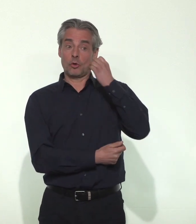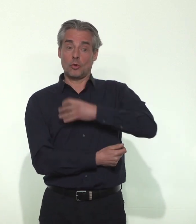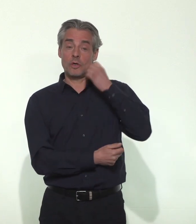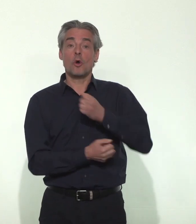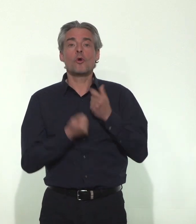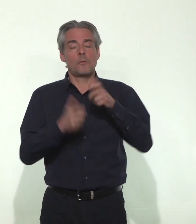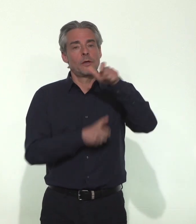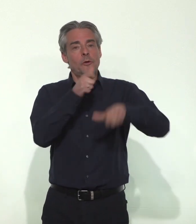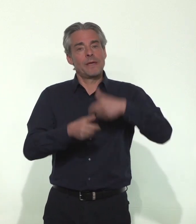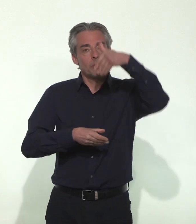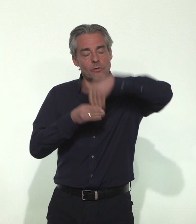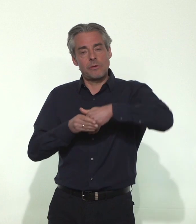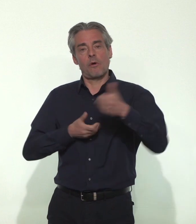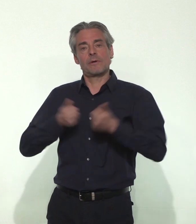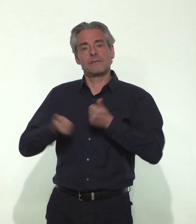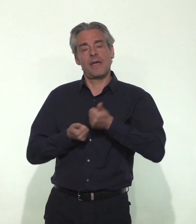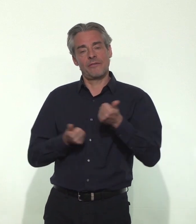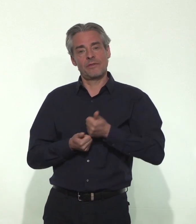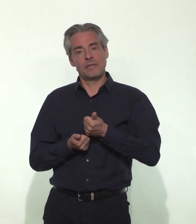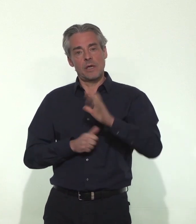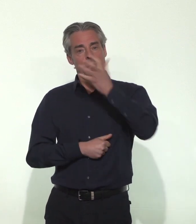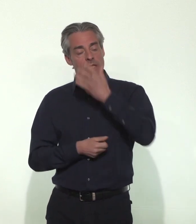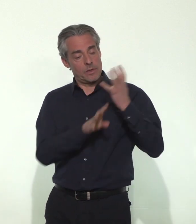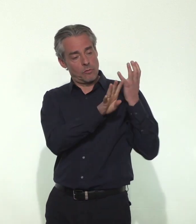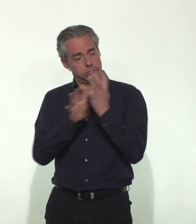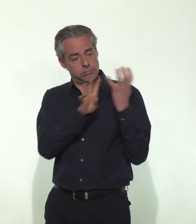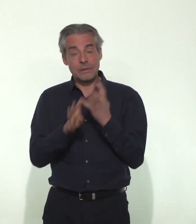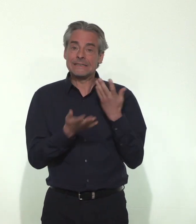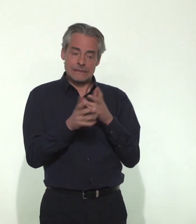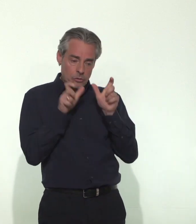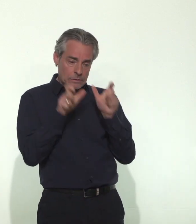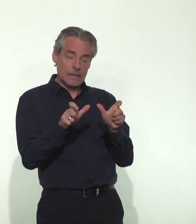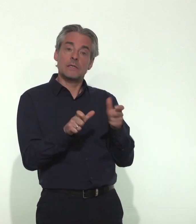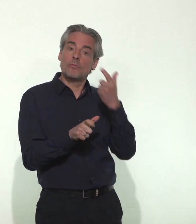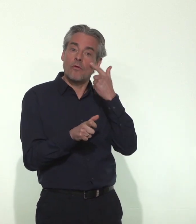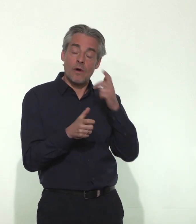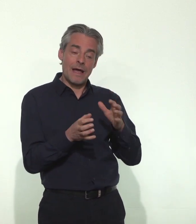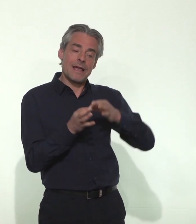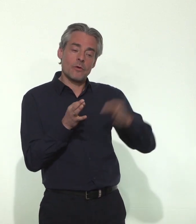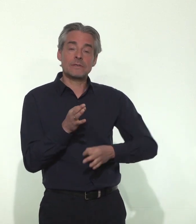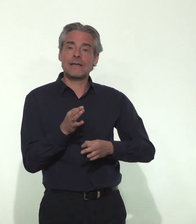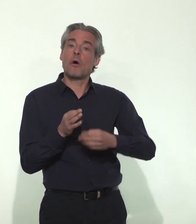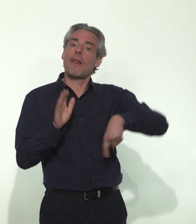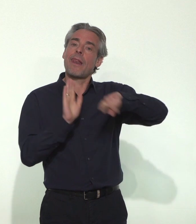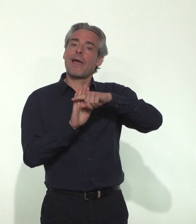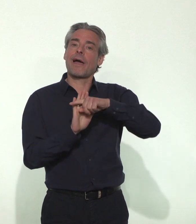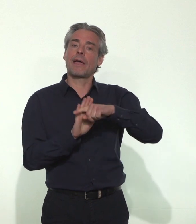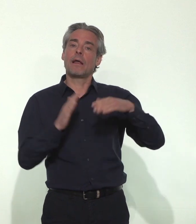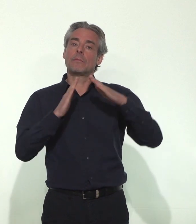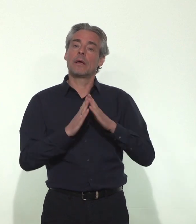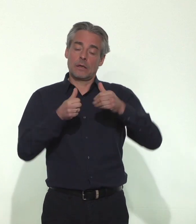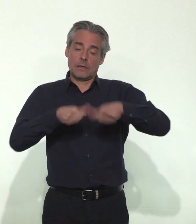d'entrées en réanimation que nous allons analyser pour évaluer l'impact initial du confinement national